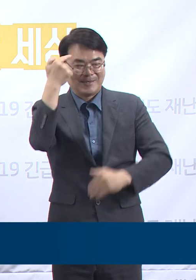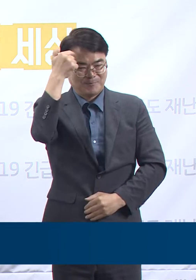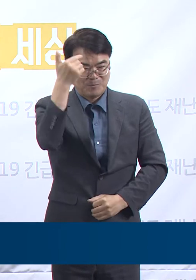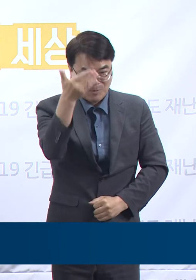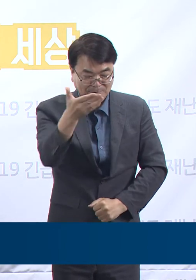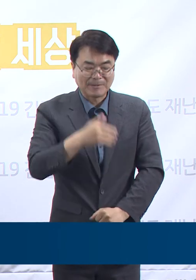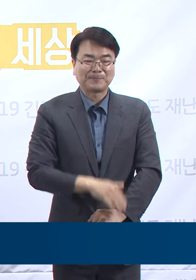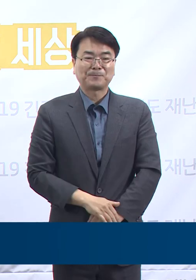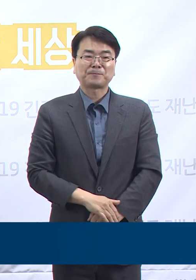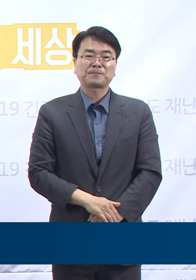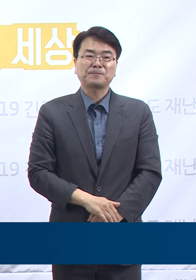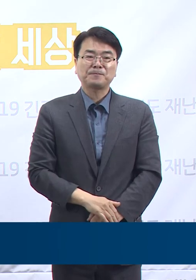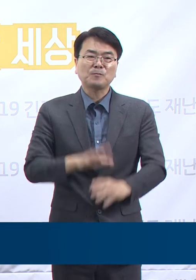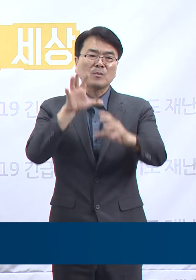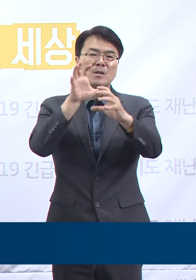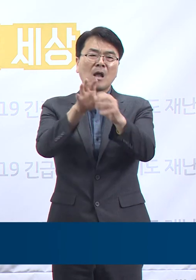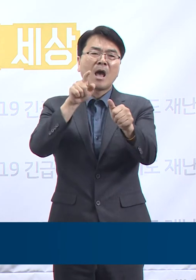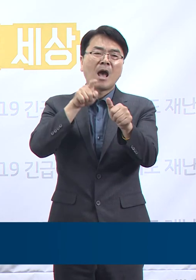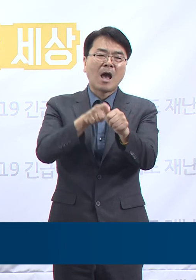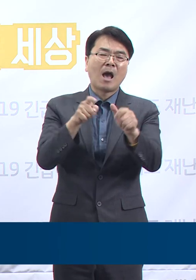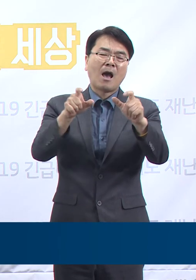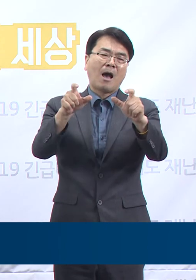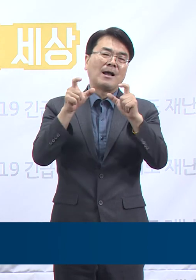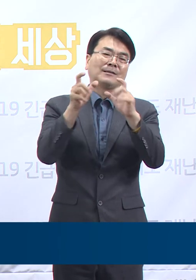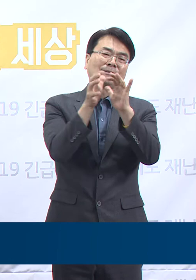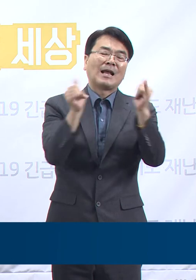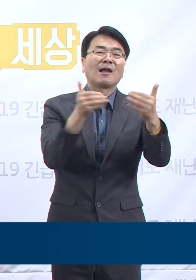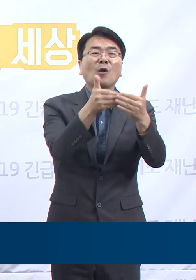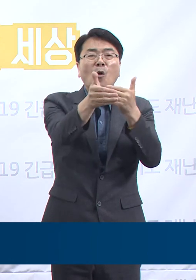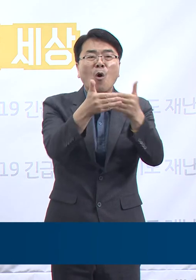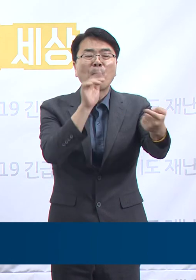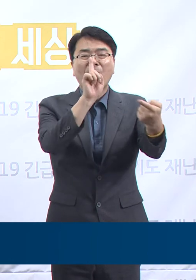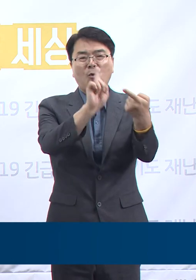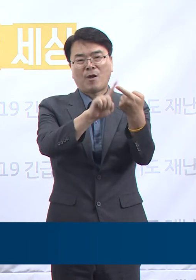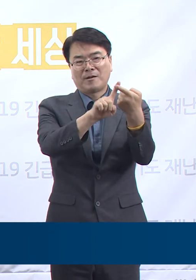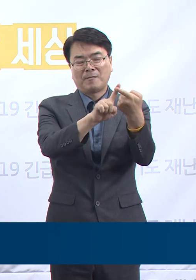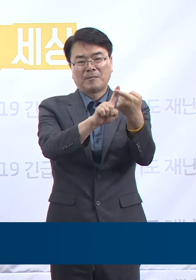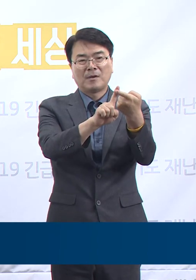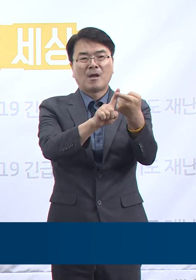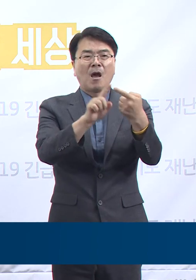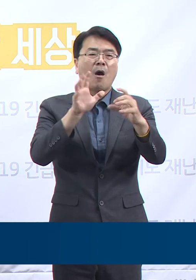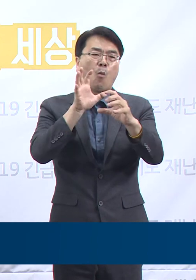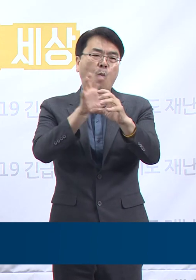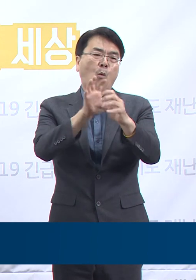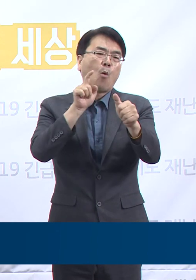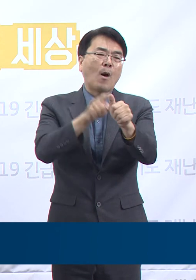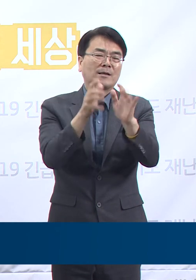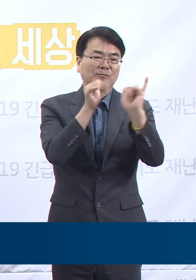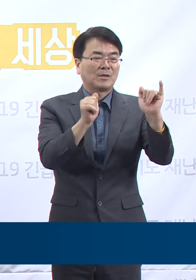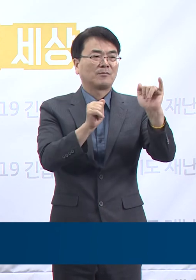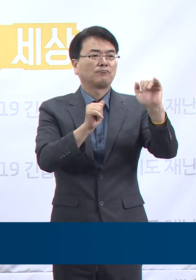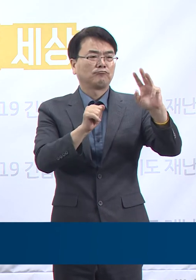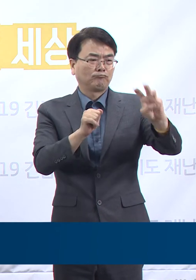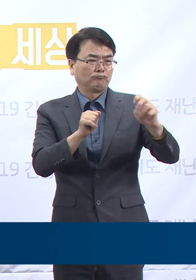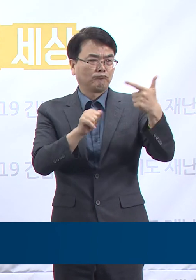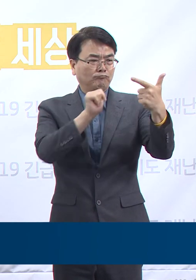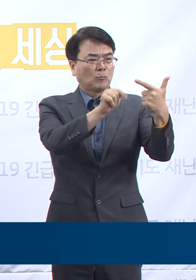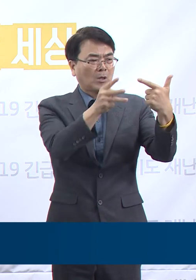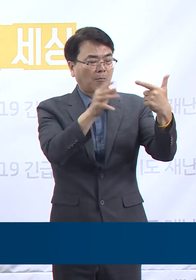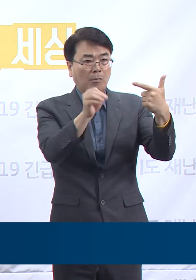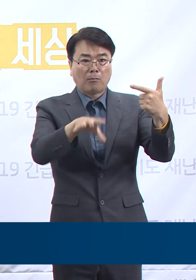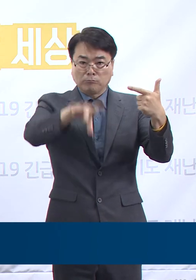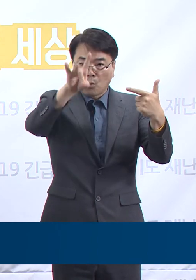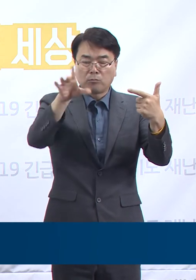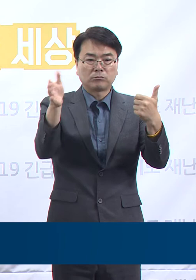먼저 확진 경험 신체 증상 조사 결과 확진자의 36.4%는 아무런 증상을 경험하지